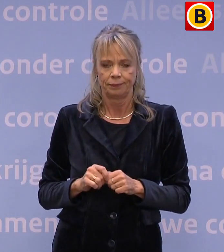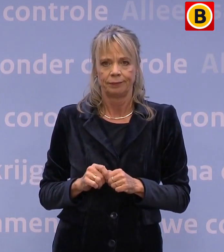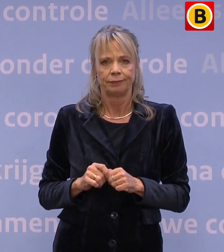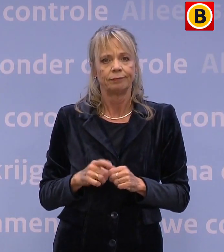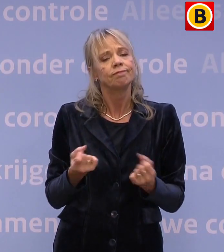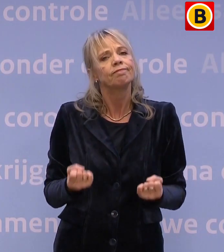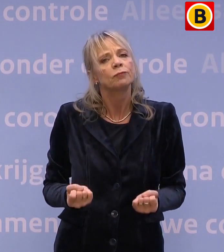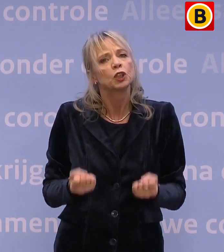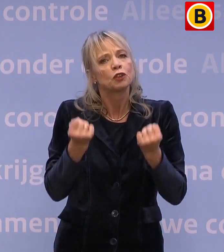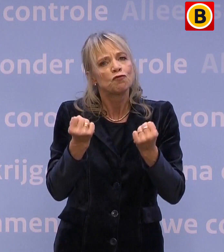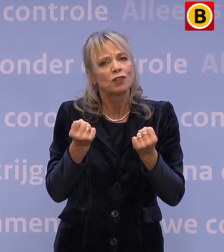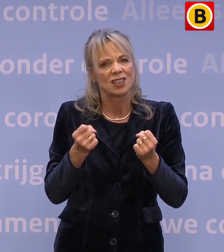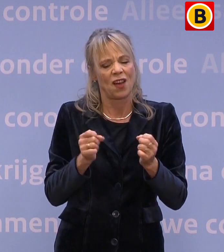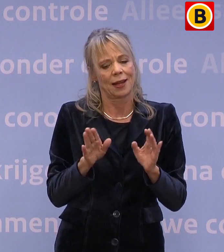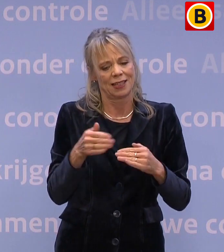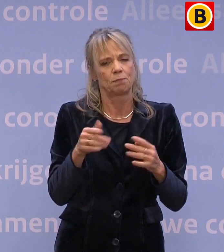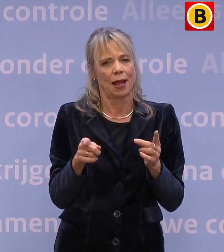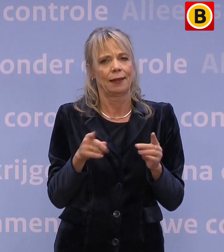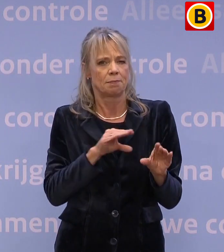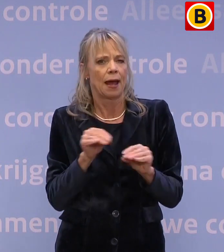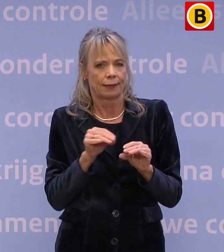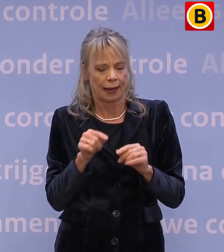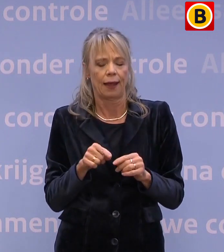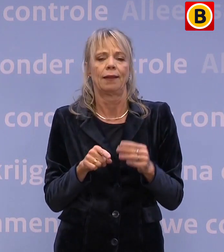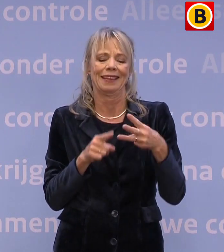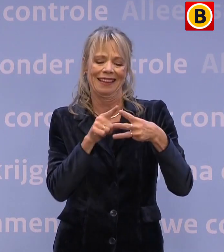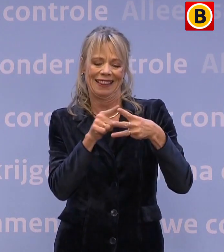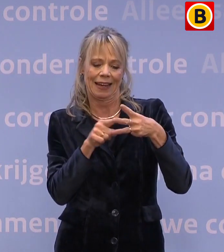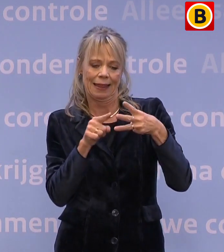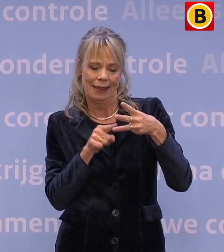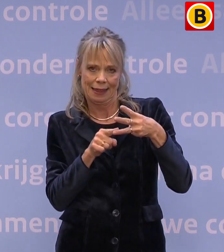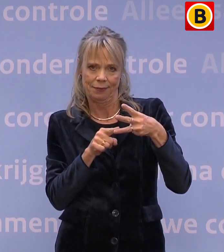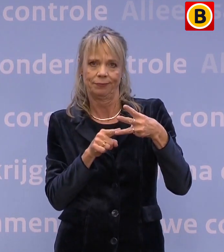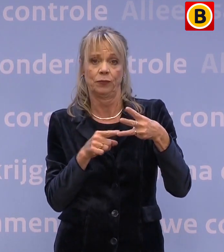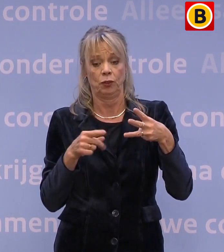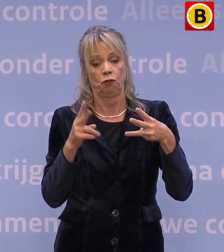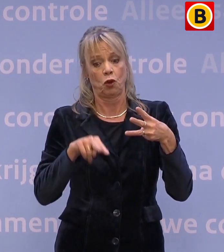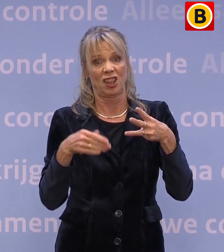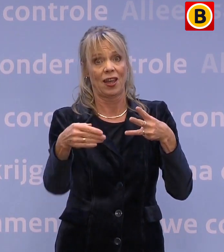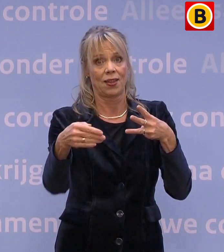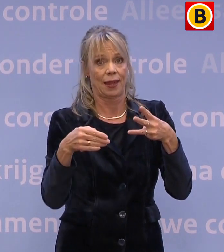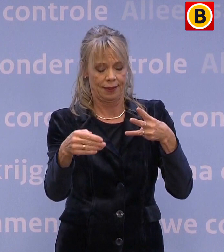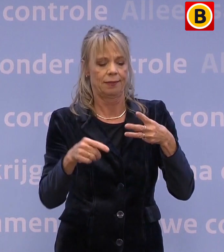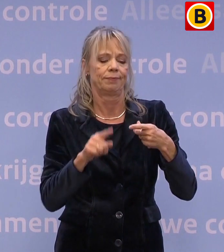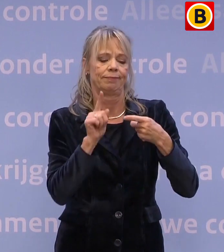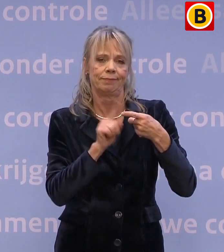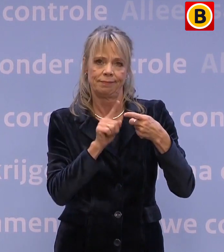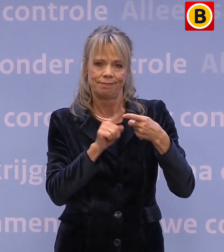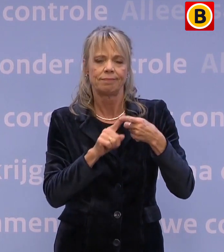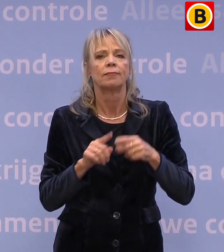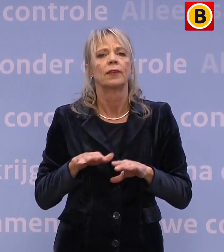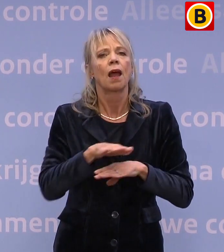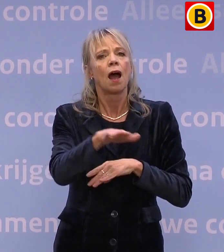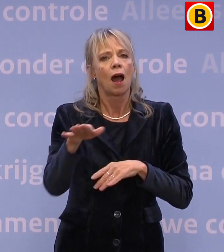verzwaringspakket voor de komende twee weken bestaat uit drie onderdelen. Ten eerste, het algemene